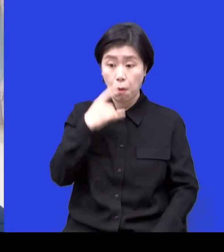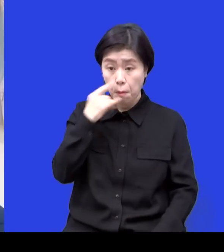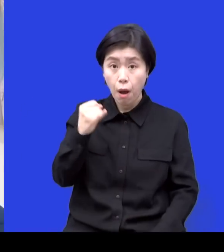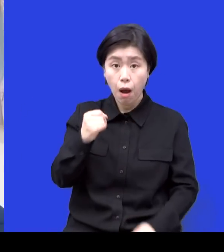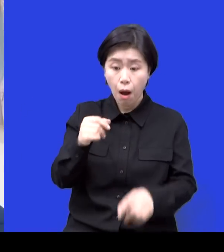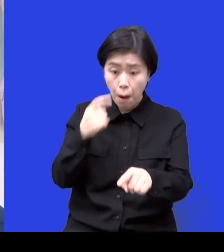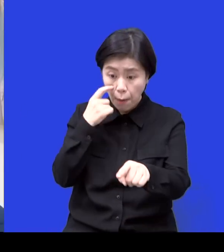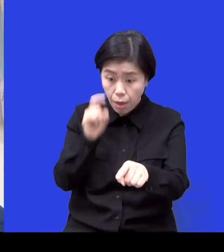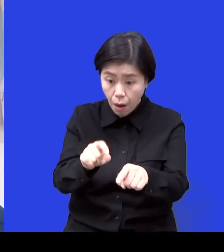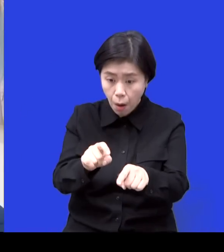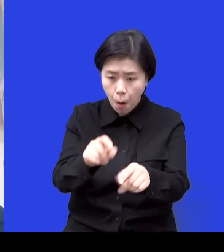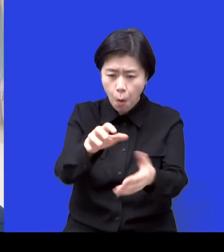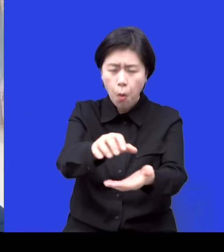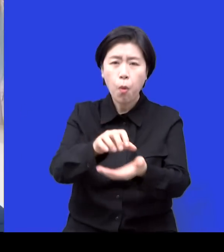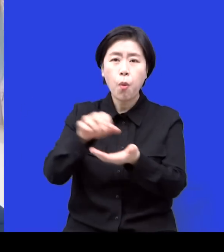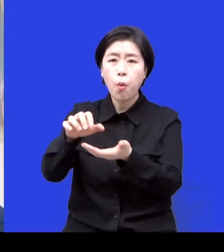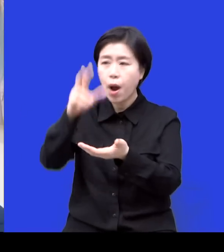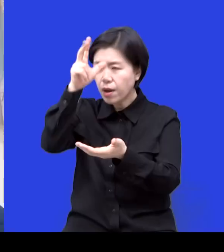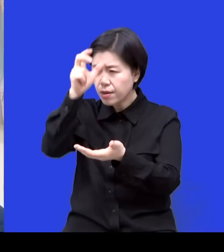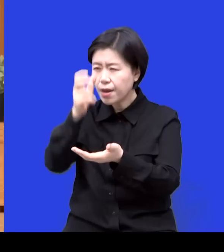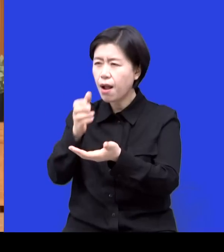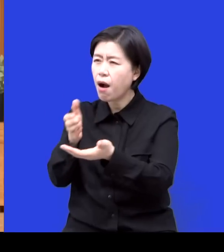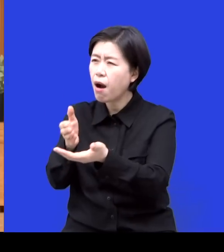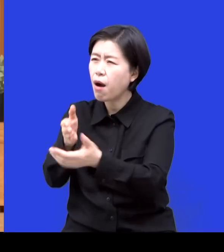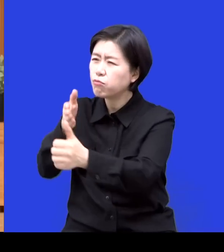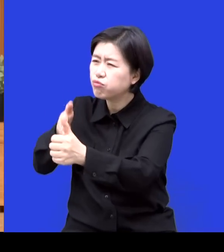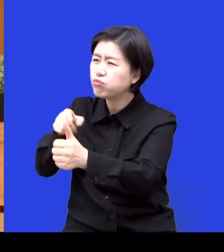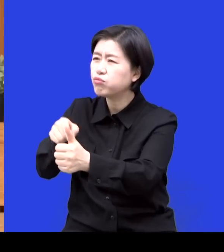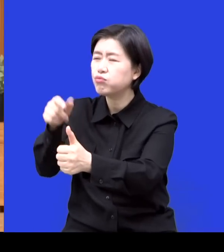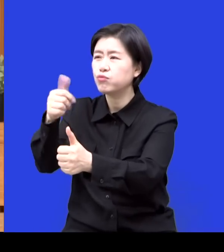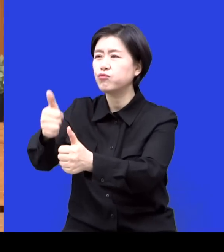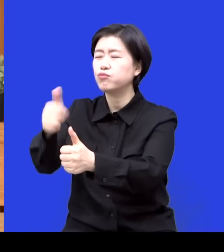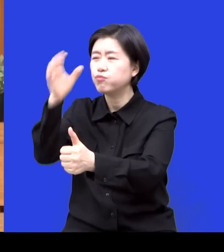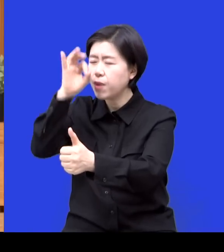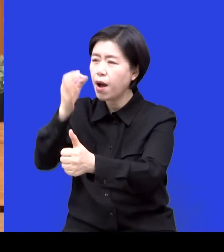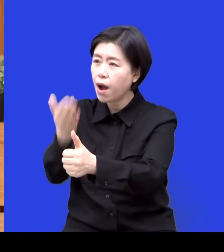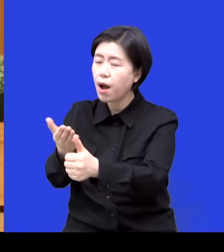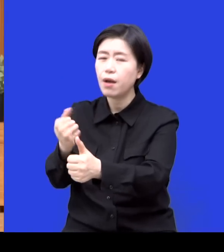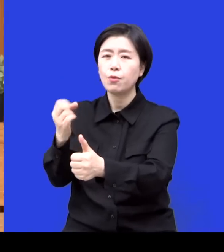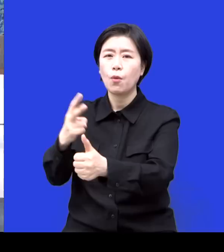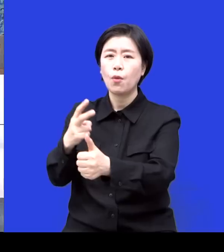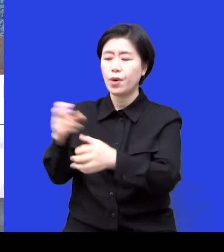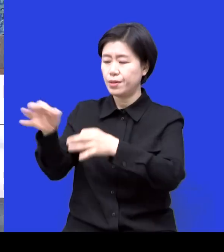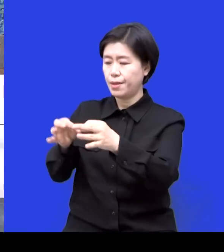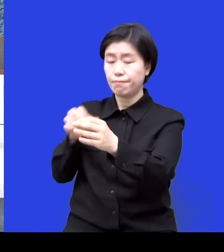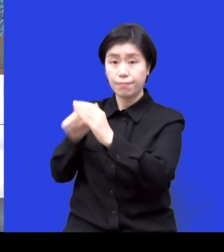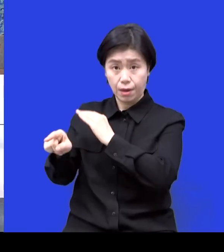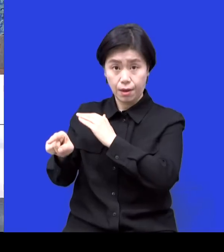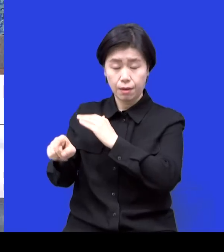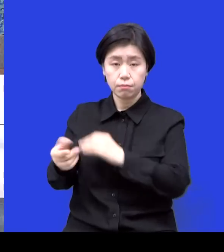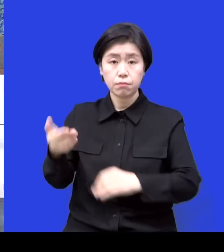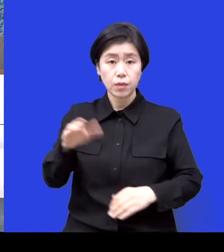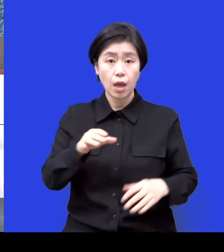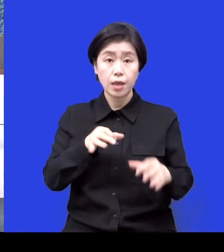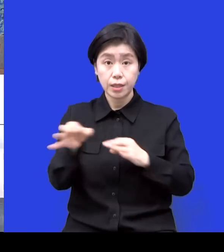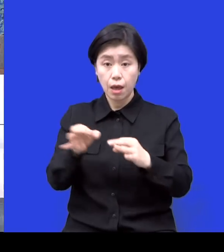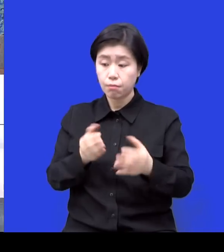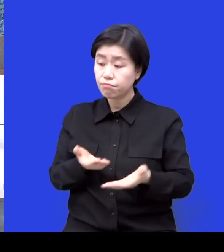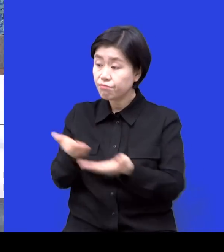가고 해서 우리 거 아니고 우리 할아버지가 뭐 이렇게 해서 이런 거 다 찾아주세요 주인증 근데 은행을 갔더니 할머니